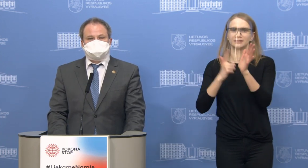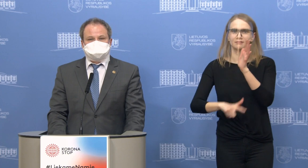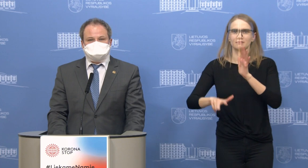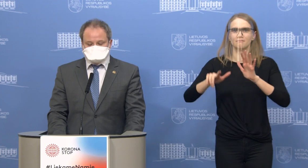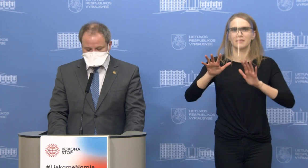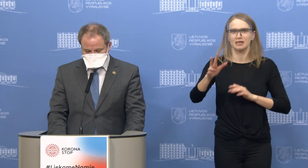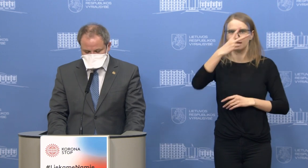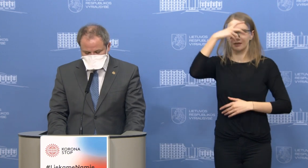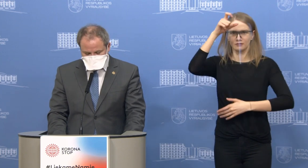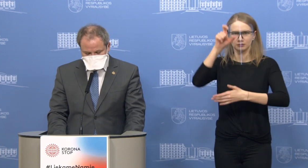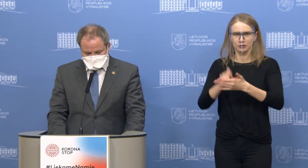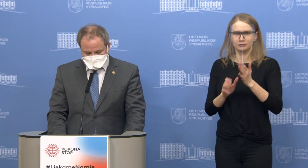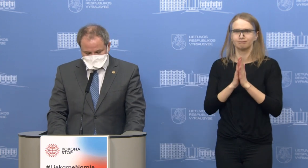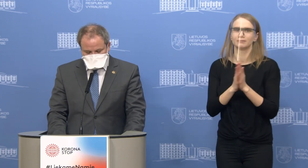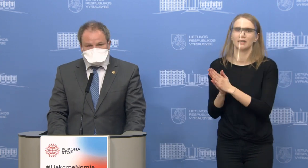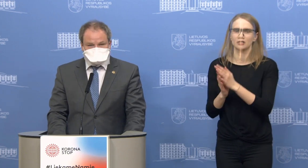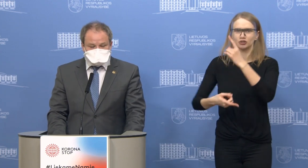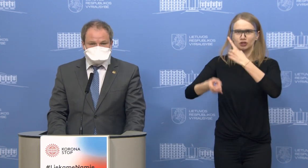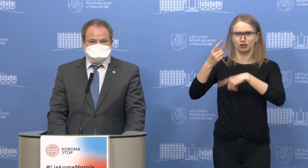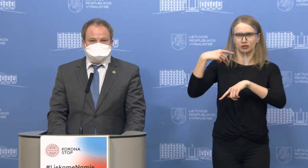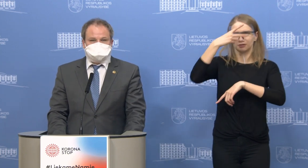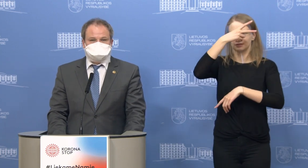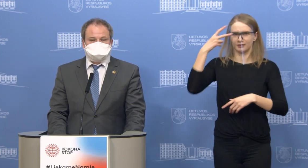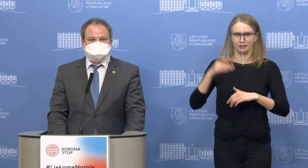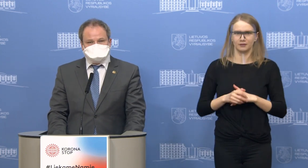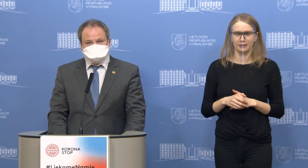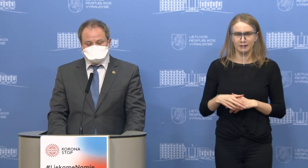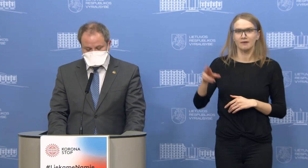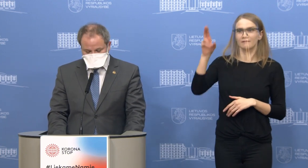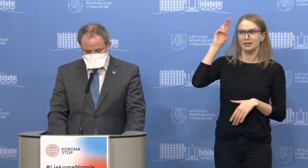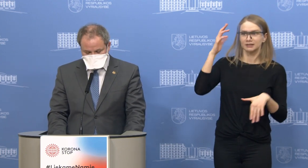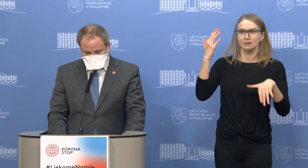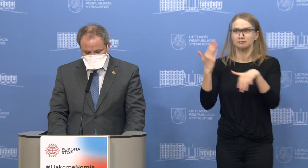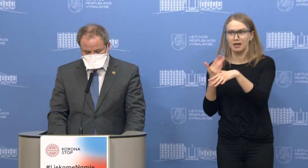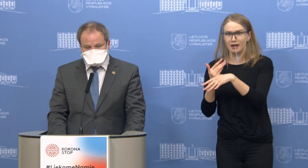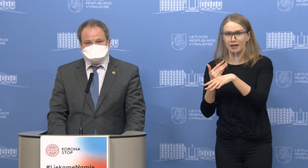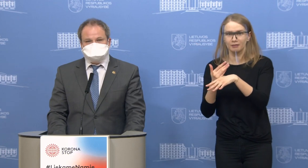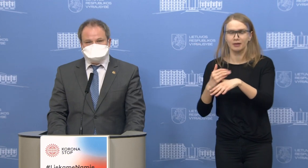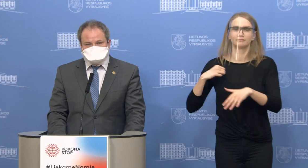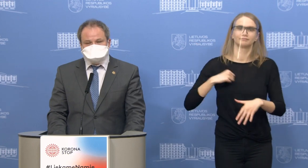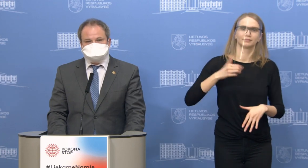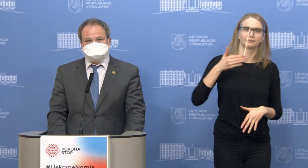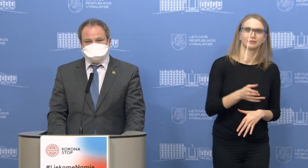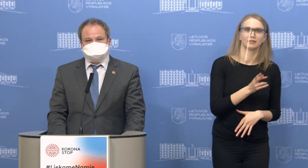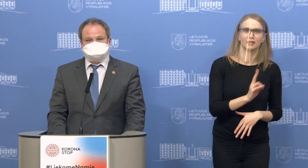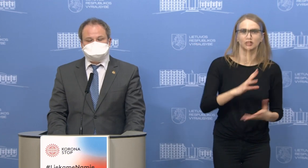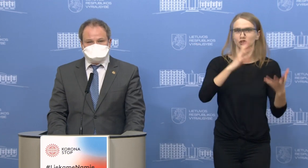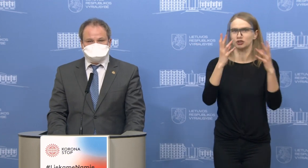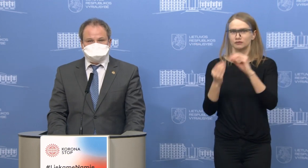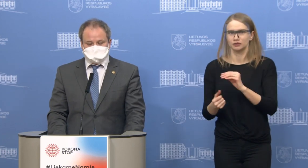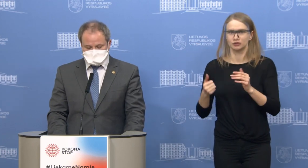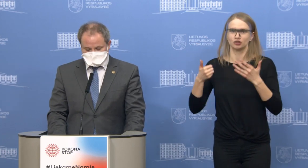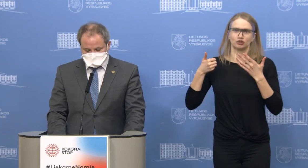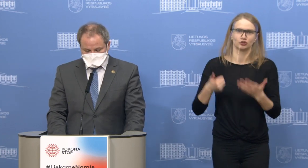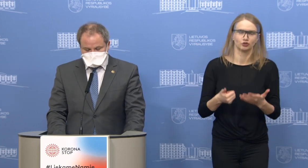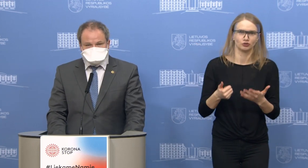pagaidaujantis grįžti į Lietuvą. Tai su valstybės pagalba arba savarankiškai jau grįžo 6095.